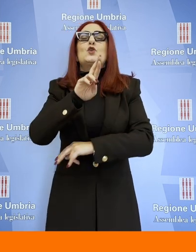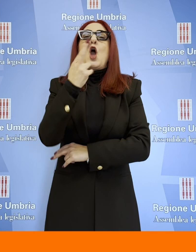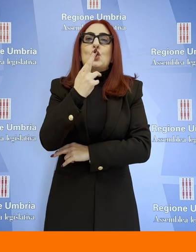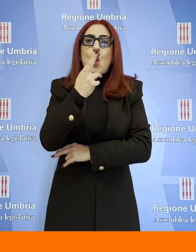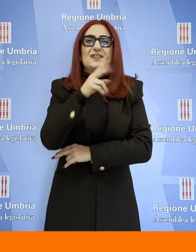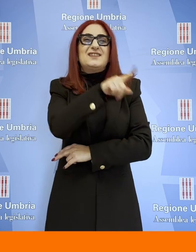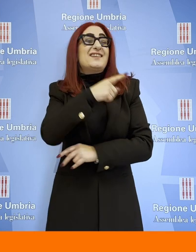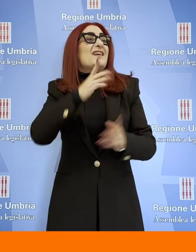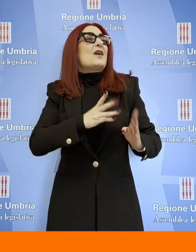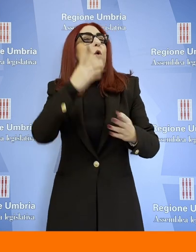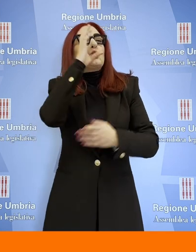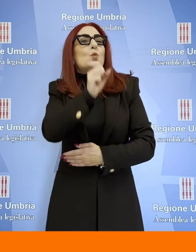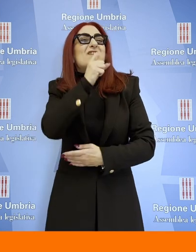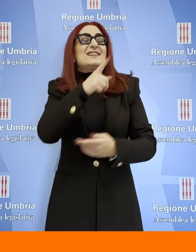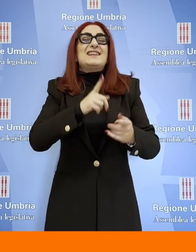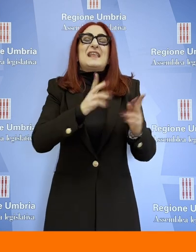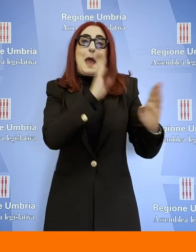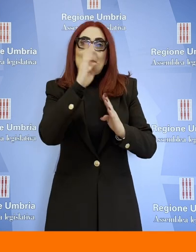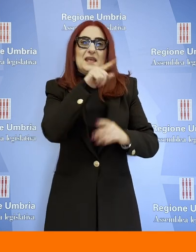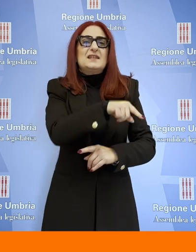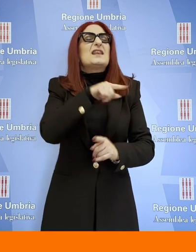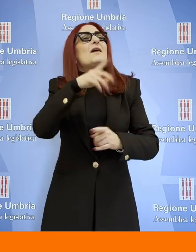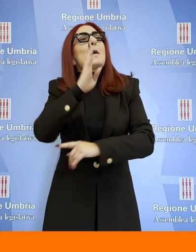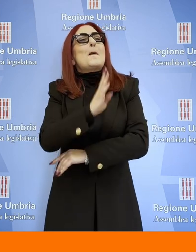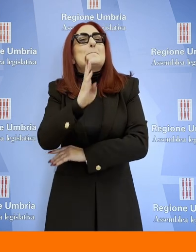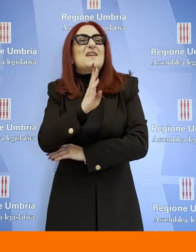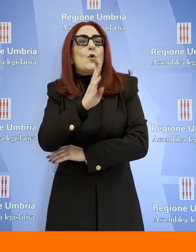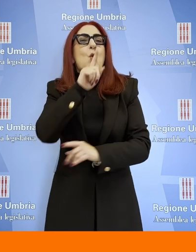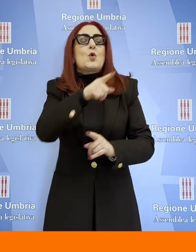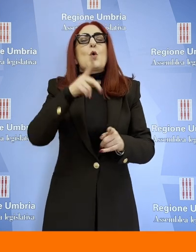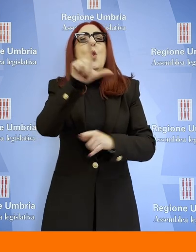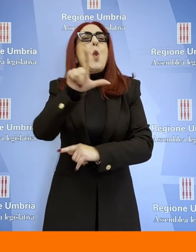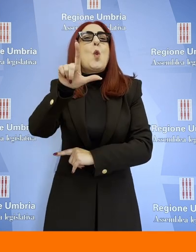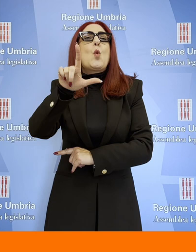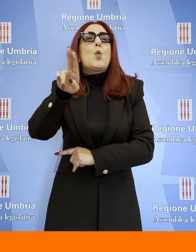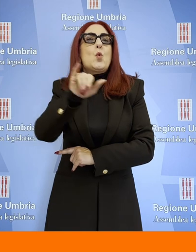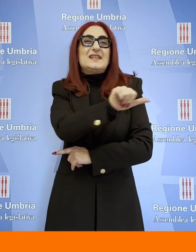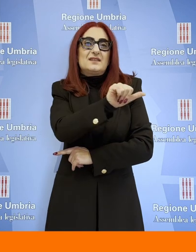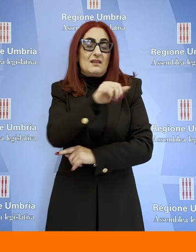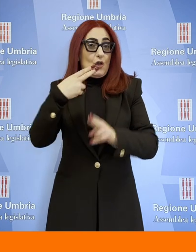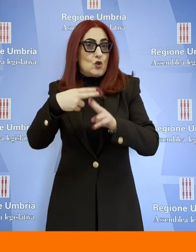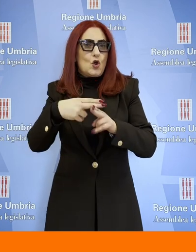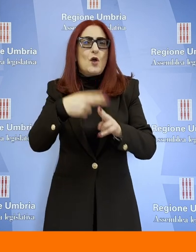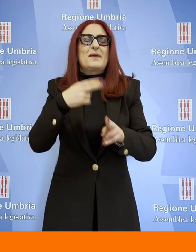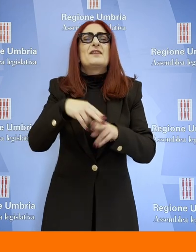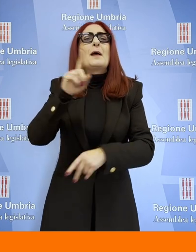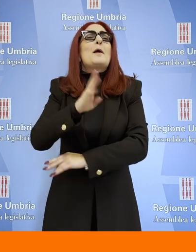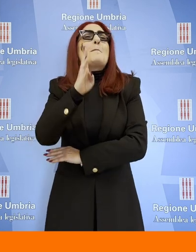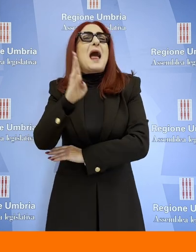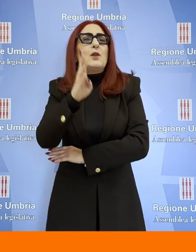Guido Carli di Roma, Renato Balduzzi, Università Cattolica di Milano e Mario Gorlani, Università degli Studi di Brescia, sono emersa